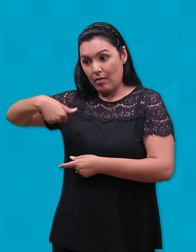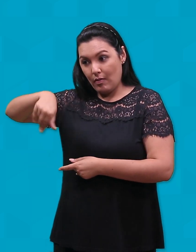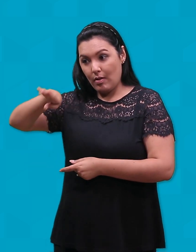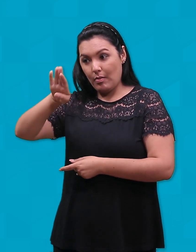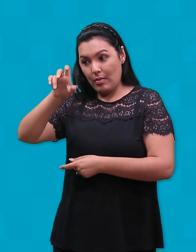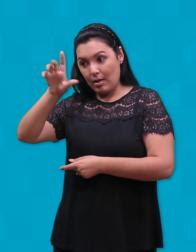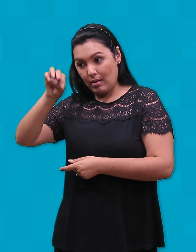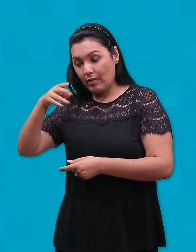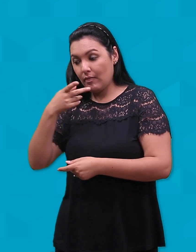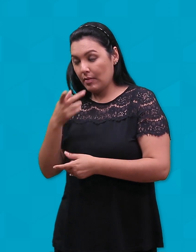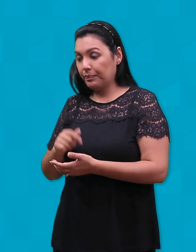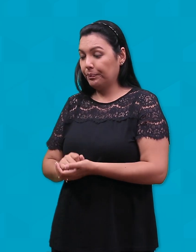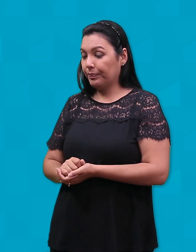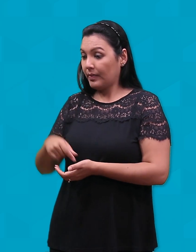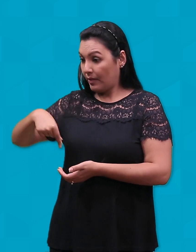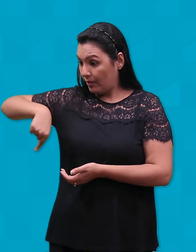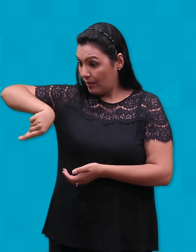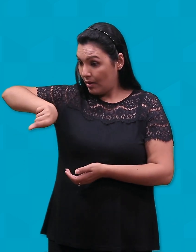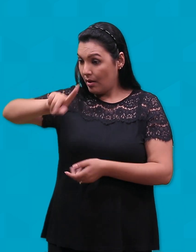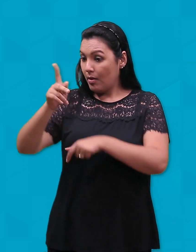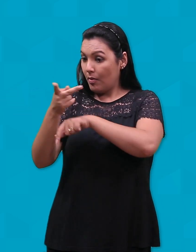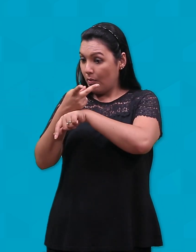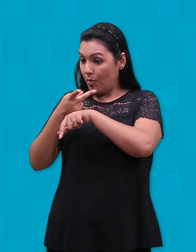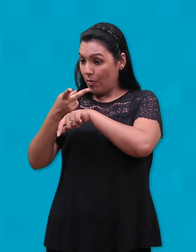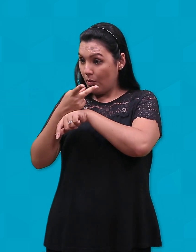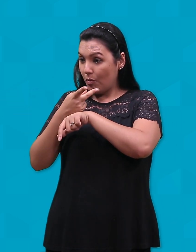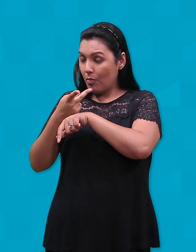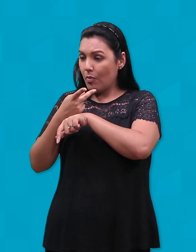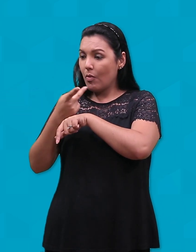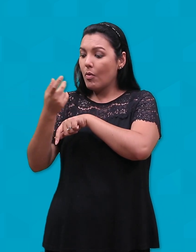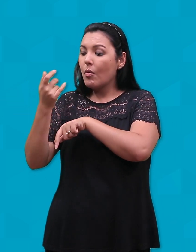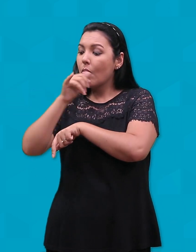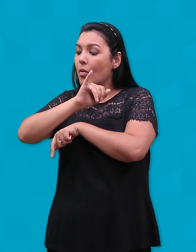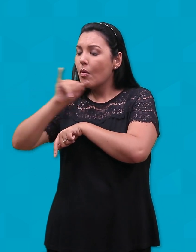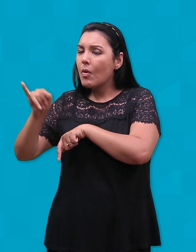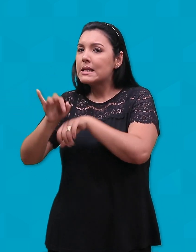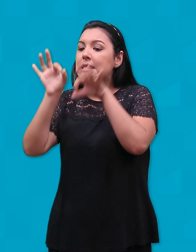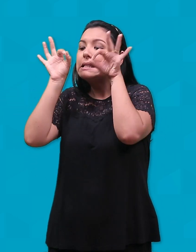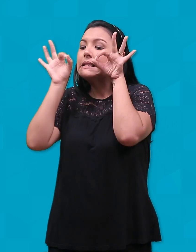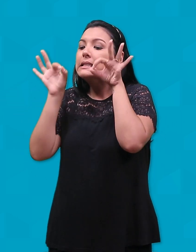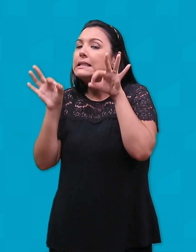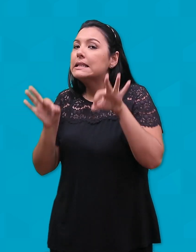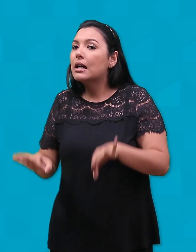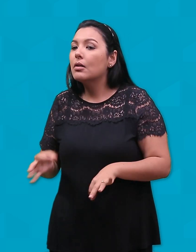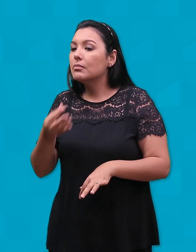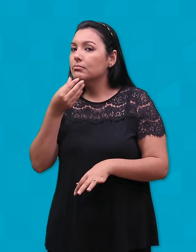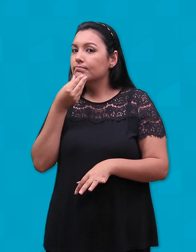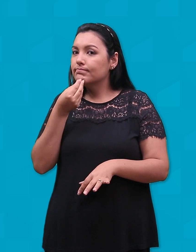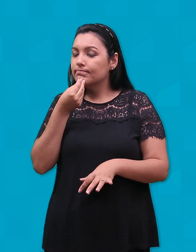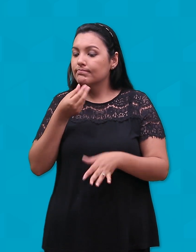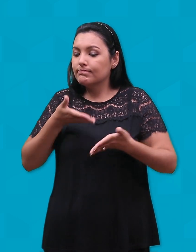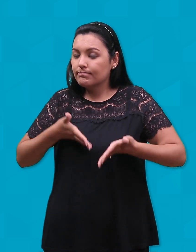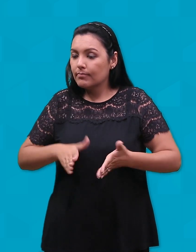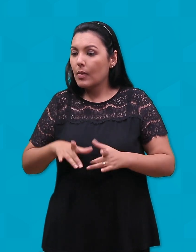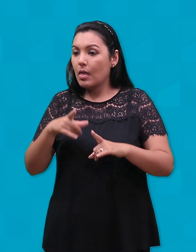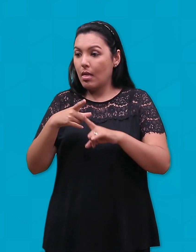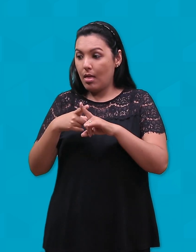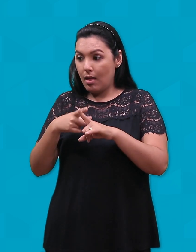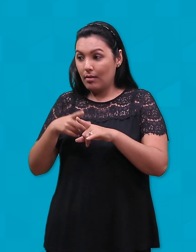dizendo, Ide, e procurai obter informações exatas sobre o menino. E quando o encontrades,